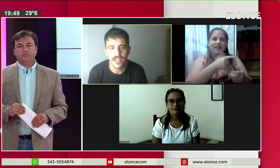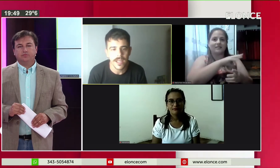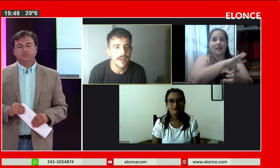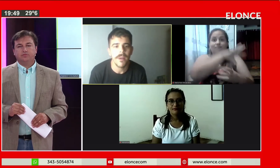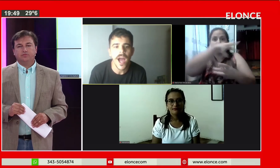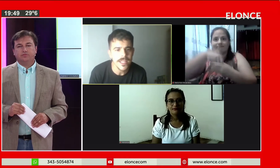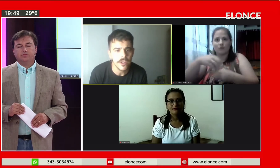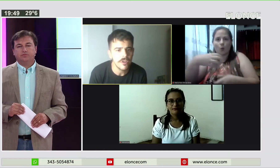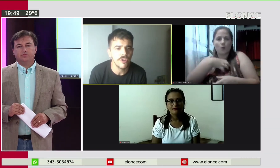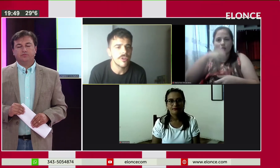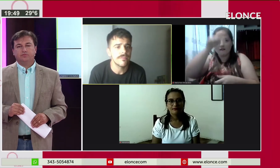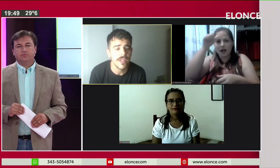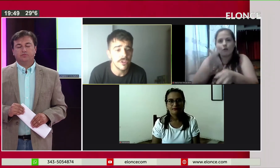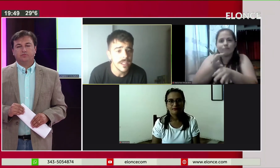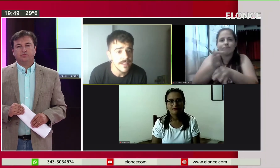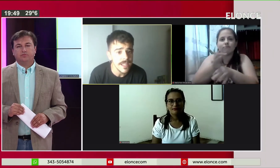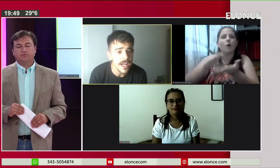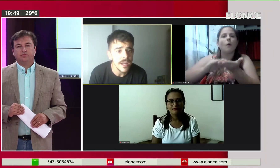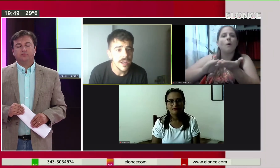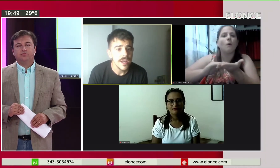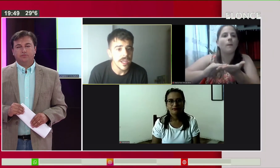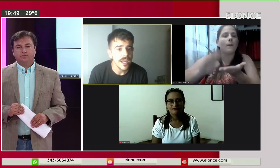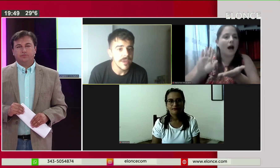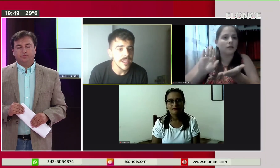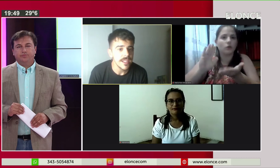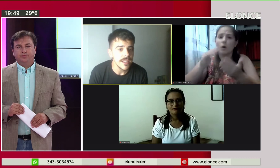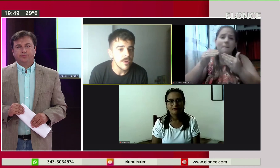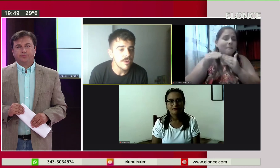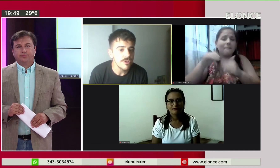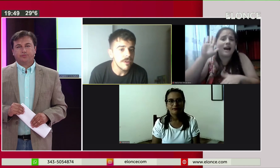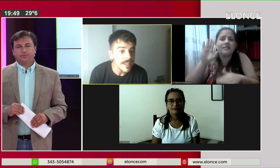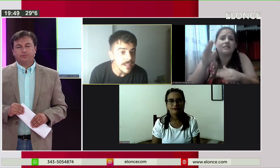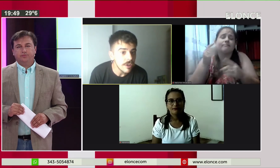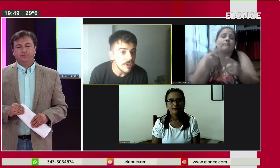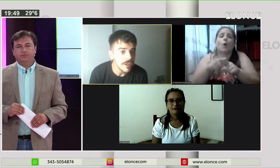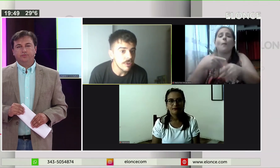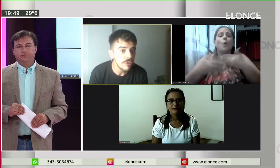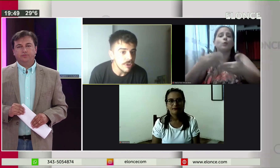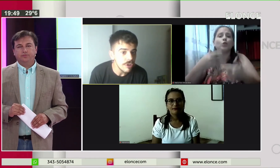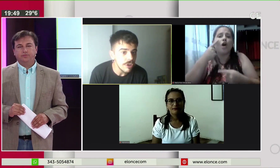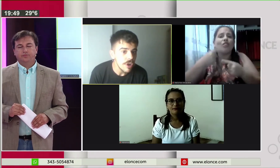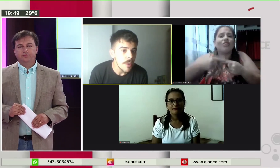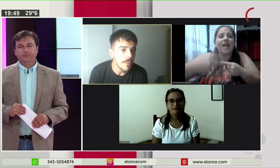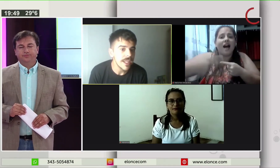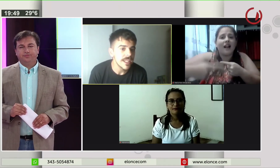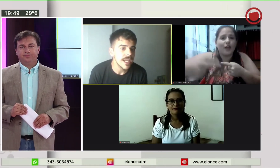la playa o en donde sea, mediante este curso básico, introductorio, puedan tener